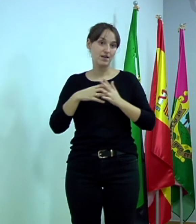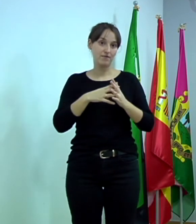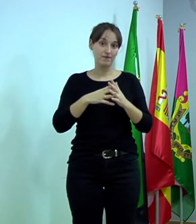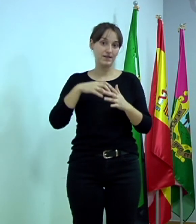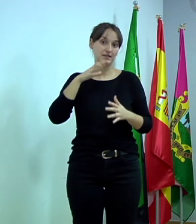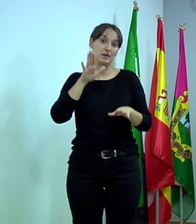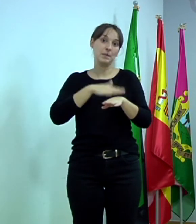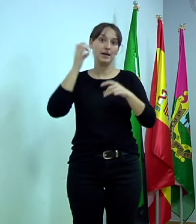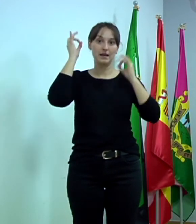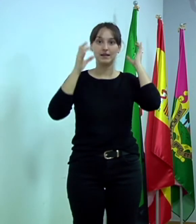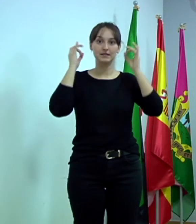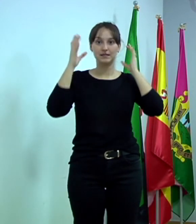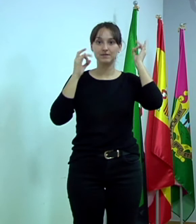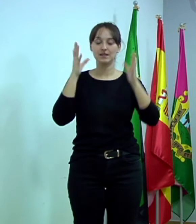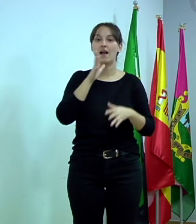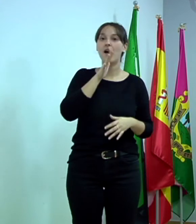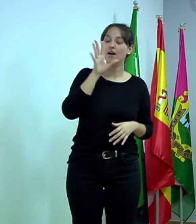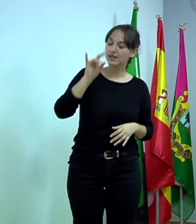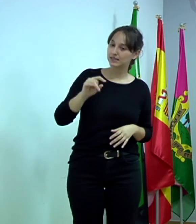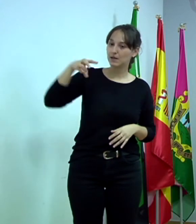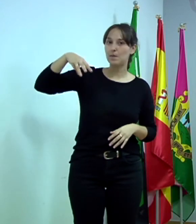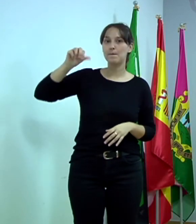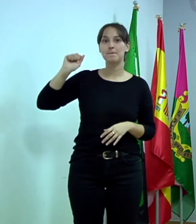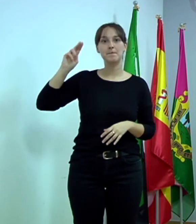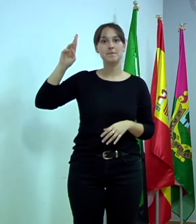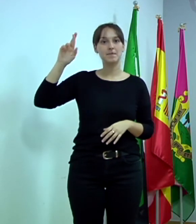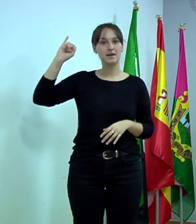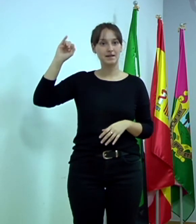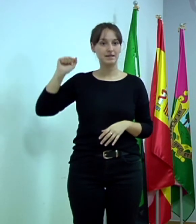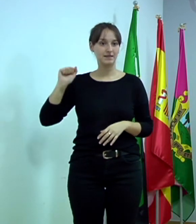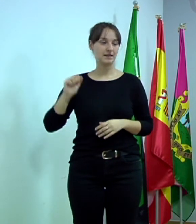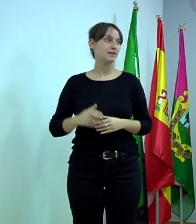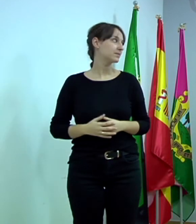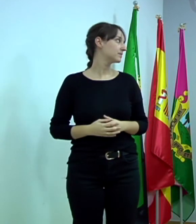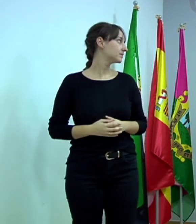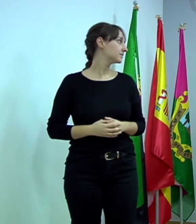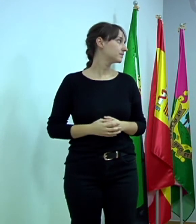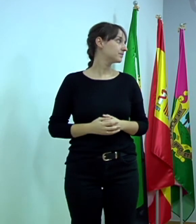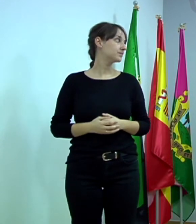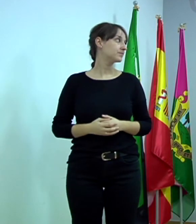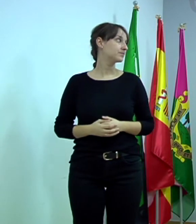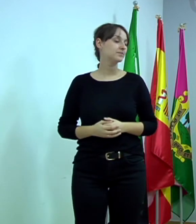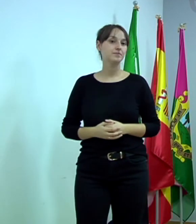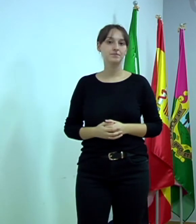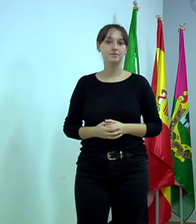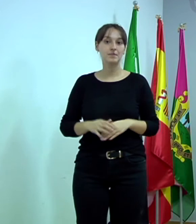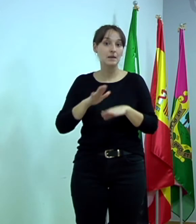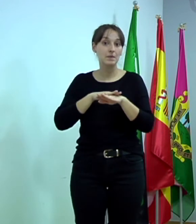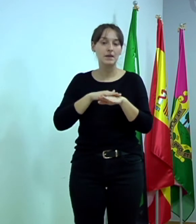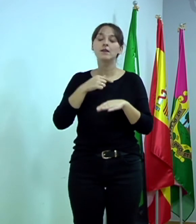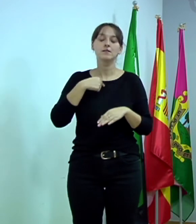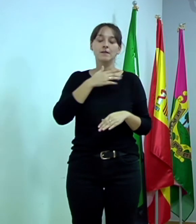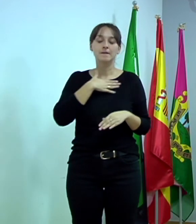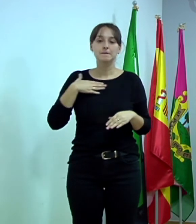Vale, gracias. Ahora sí, María Matías, ¿alguna pregunta? Perdón. Sí, quería saber si había alguna